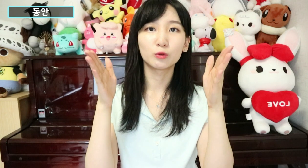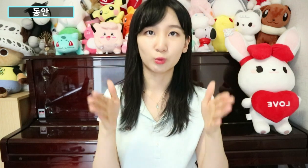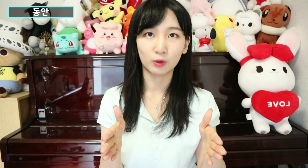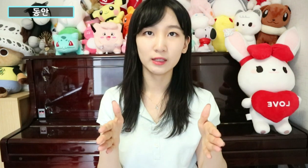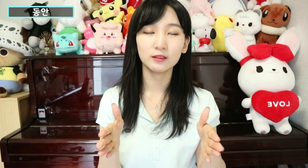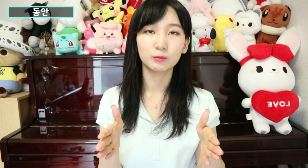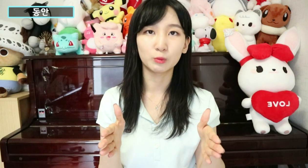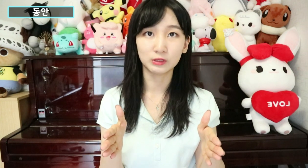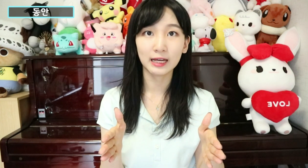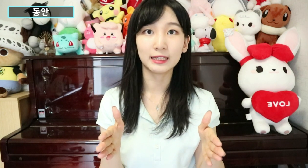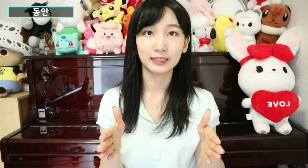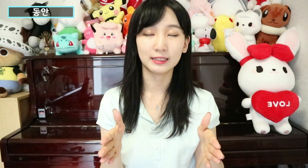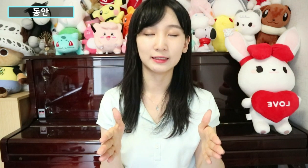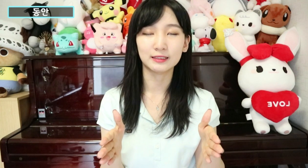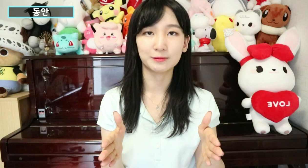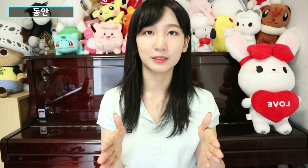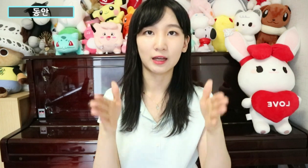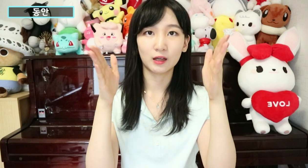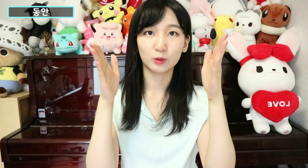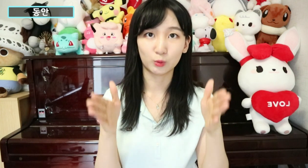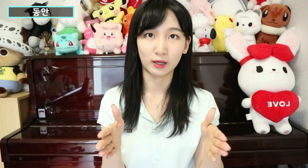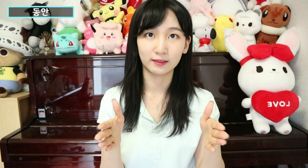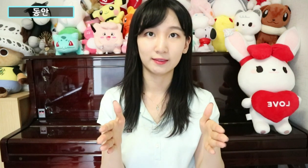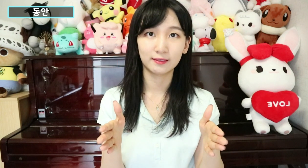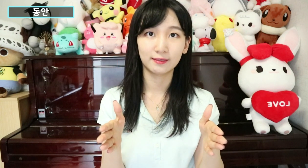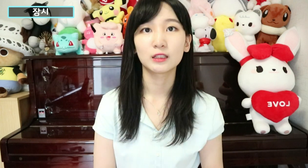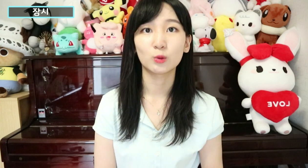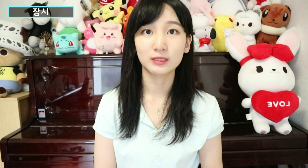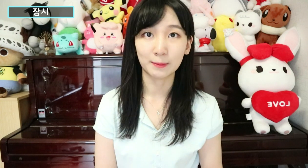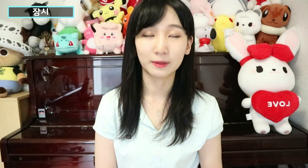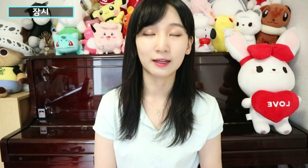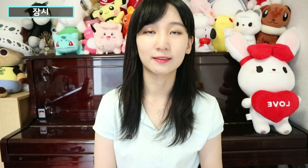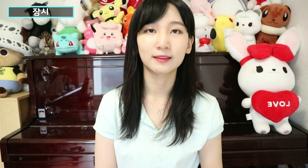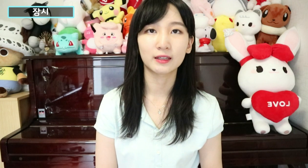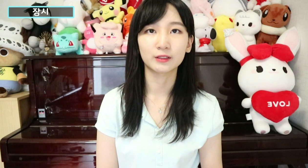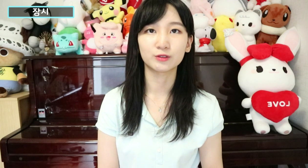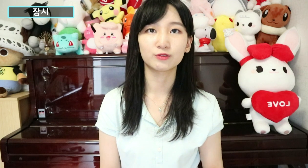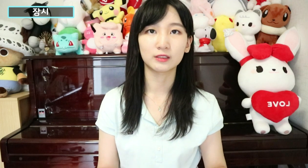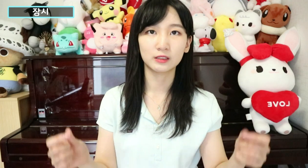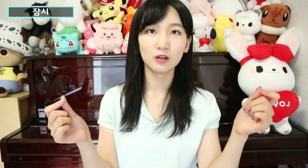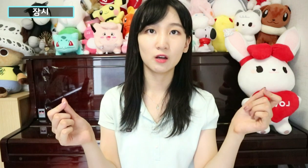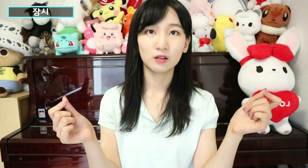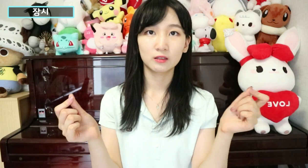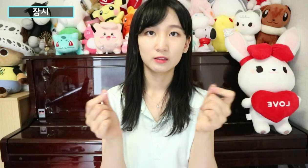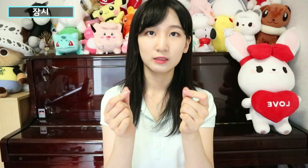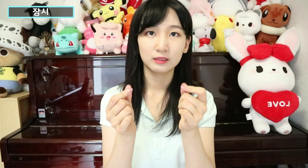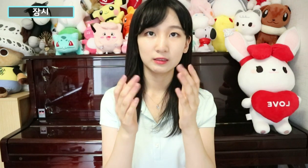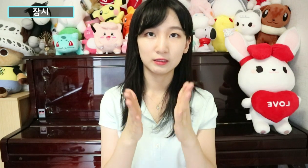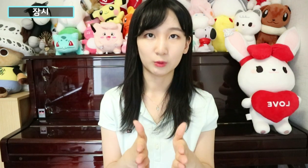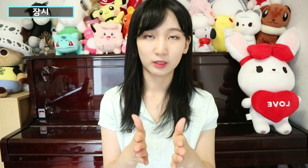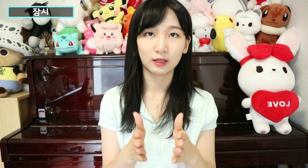뭐뭐 동안, 뭐뭐 사이 라는 뜻입니다. 동안. 그리고 잠깐 이라는 수화는요. 이렇게